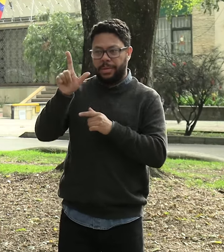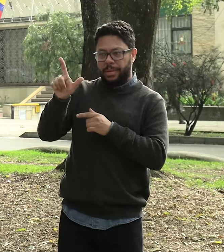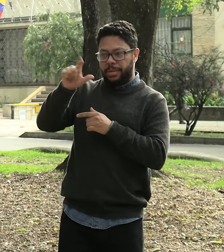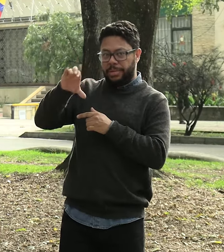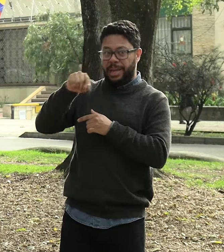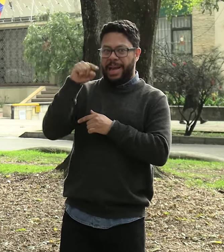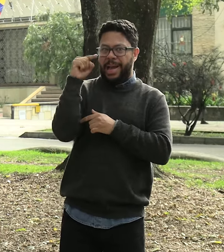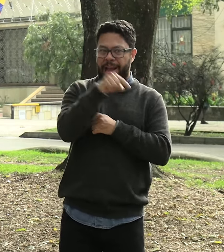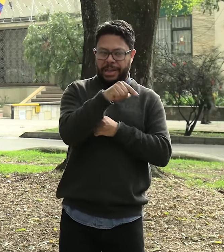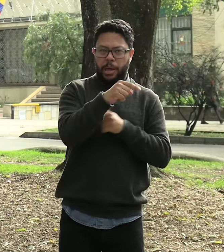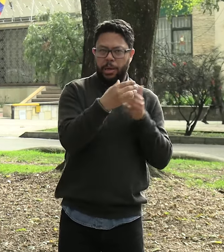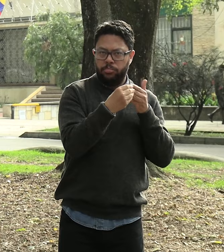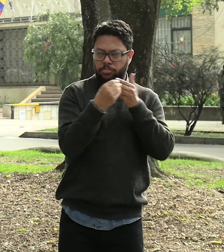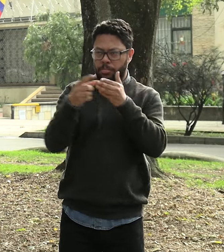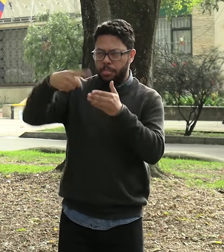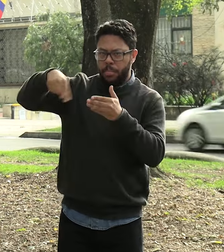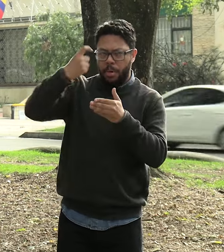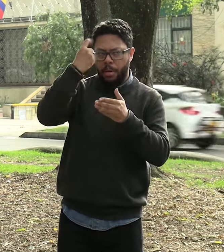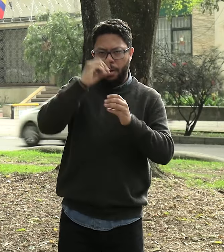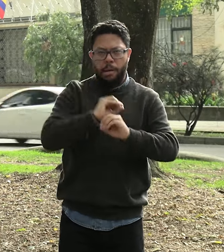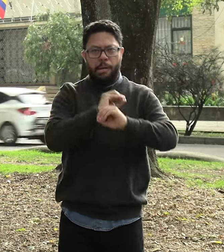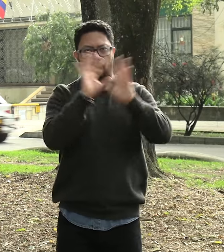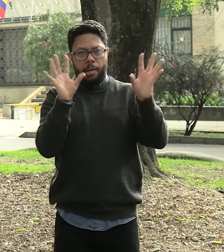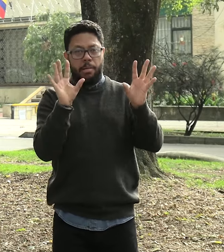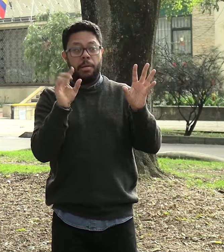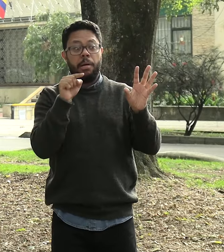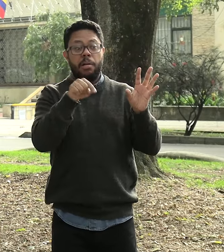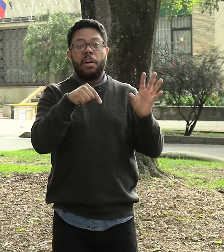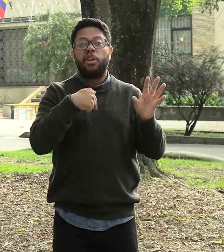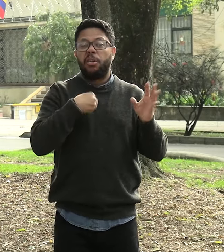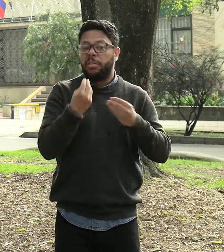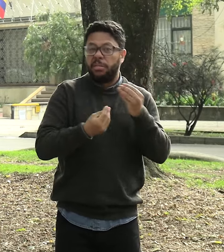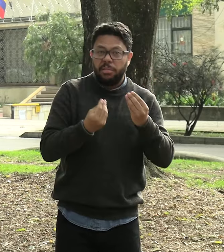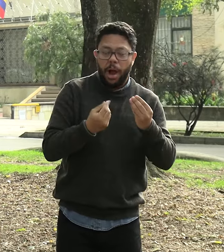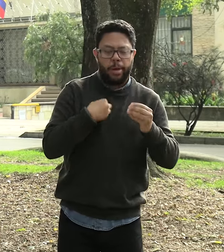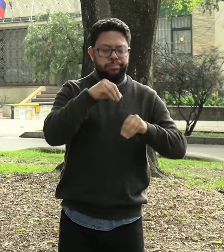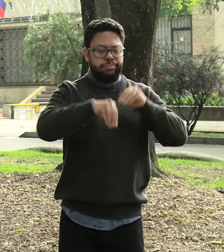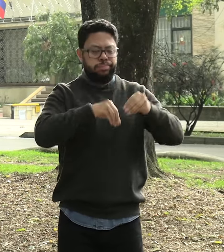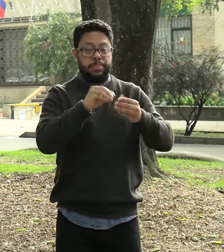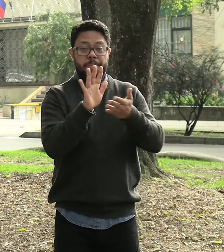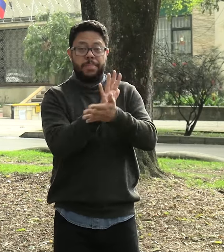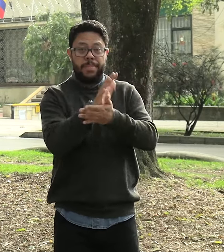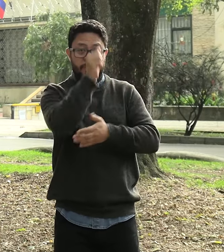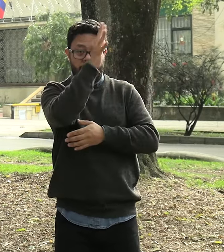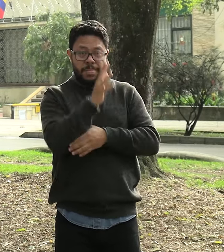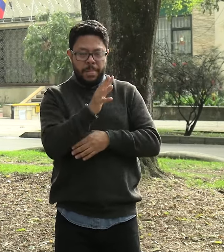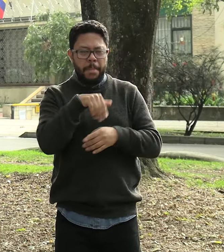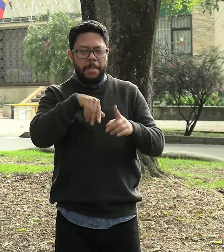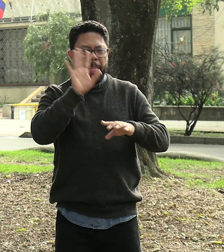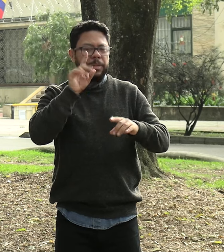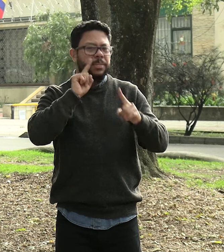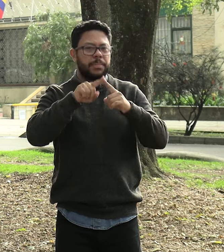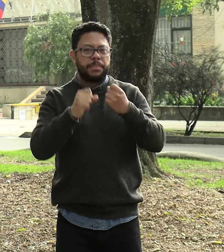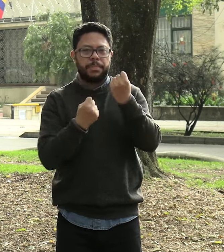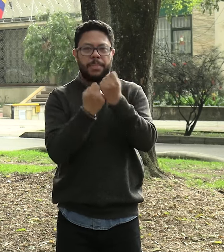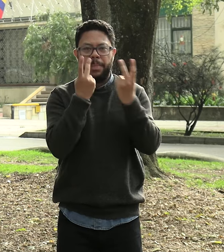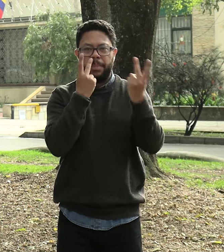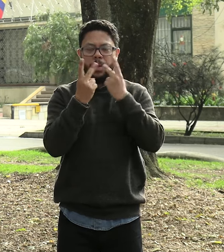Planeación Lingüística de la Lengua de Señas, PL, en donde trabajamos con material didáctico como estrategia visual con el fin de